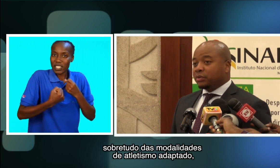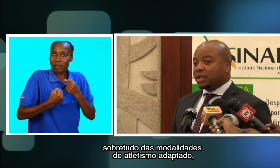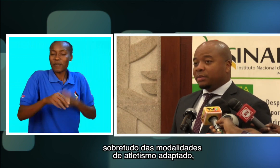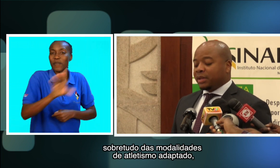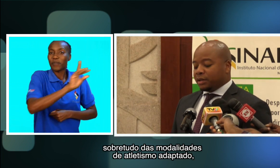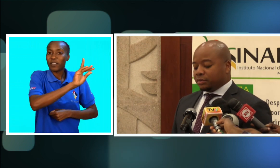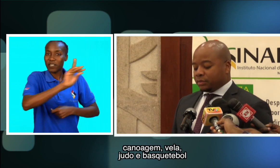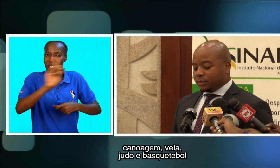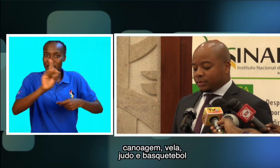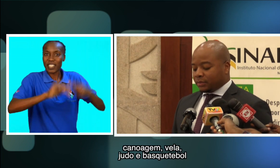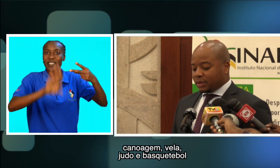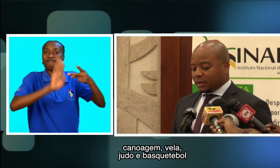adaptado,